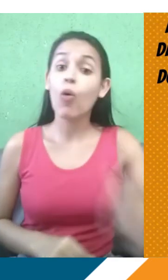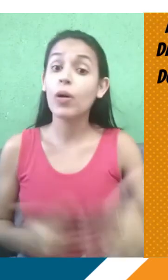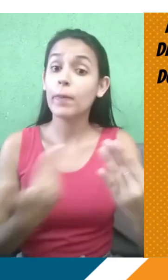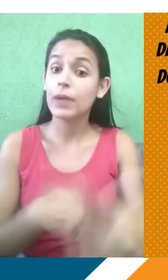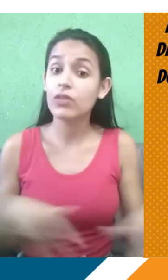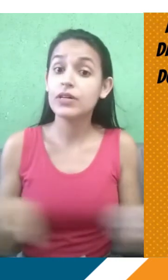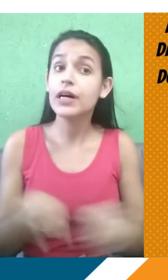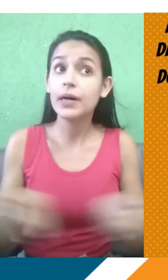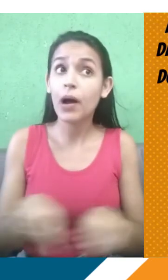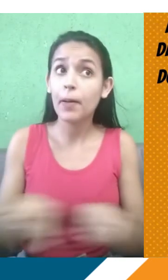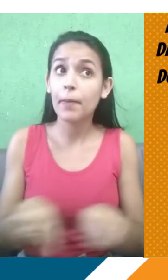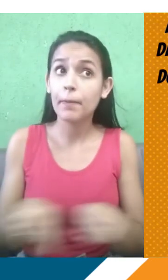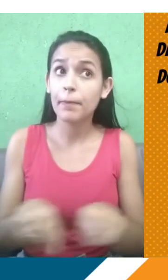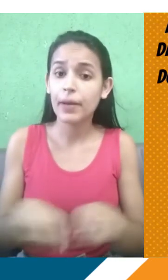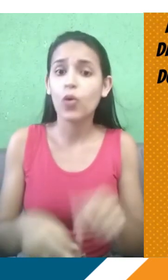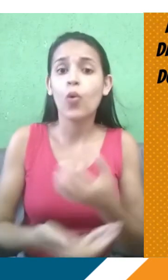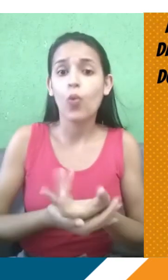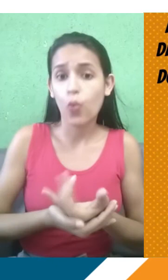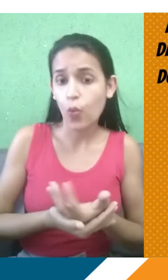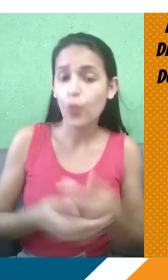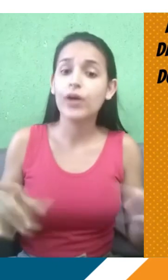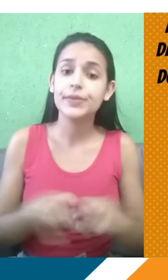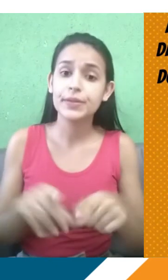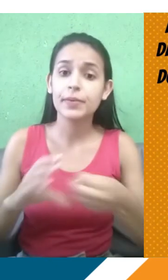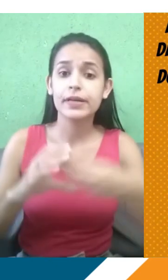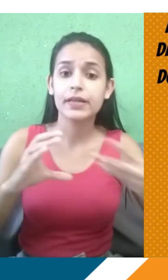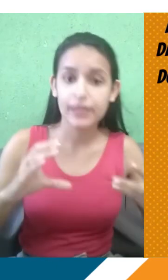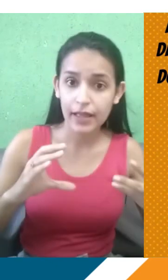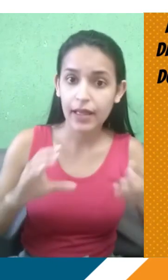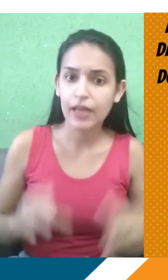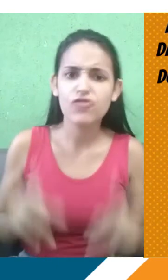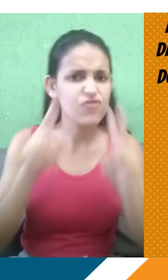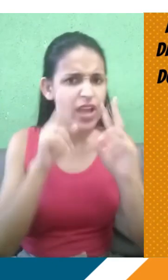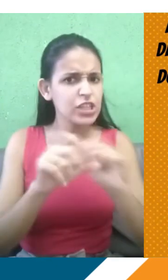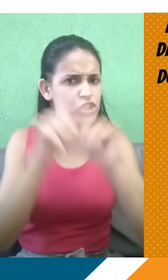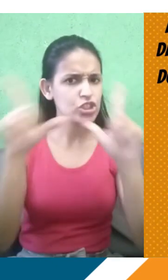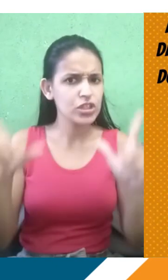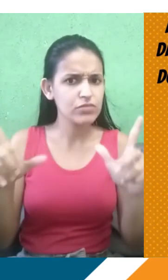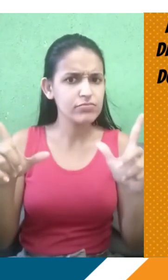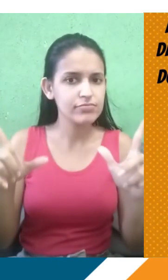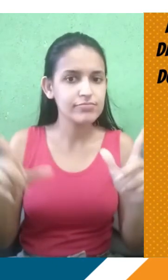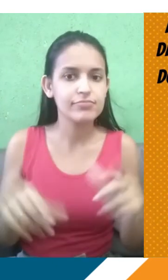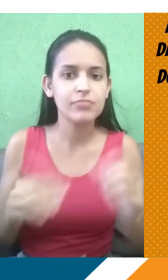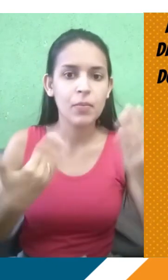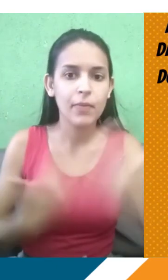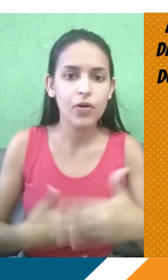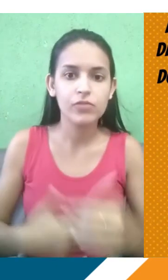primeira fase, 28 de fevereiro. O próprio vestibular do CDERJ, que vai ser 19 de dezembro. Mas, além disso, gente,